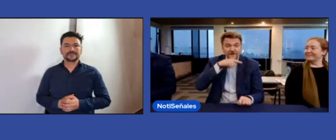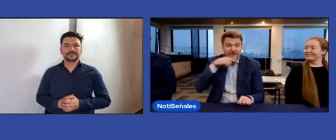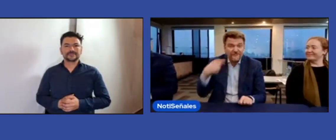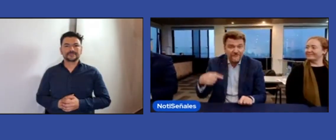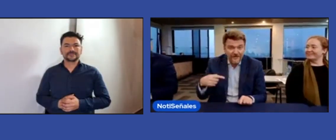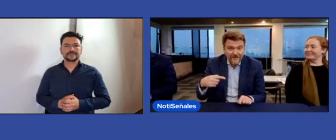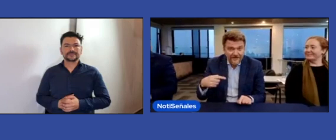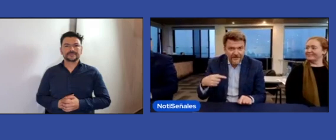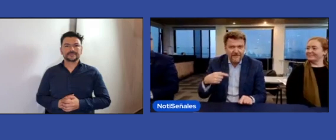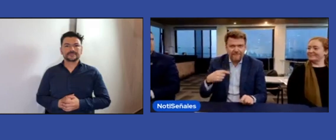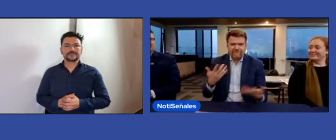soy Stanislav.